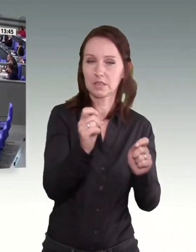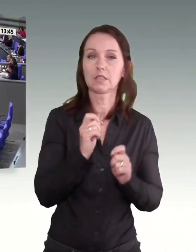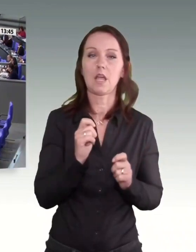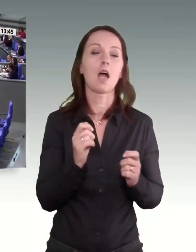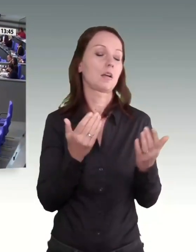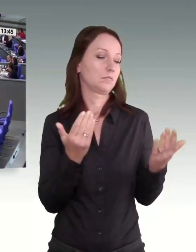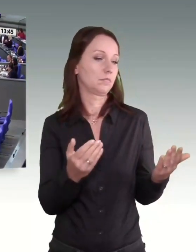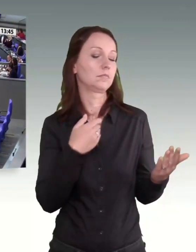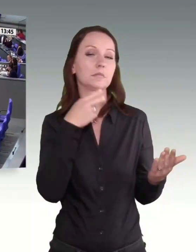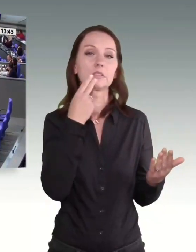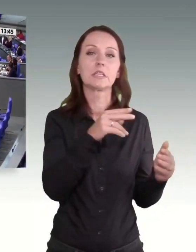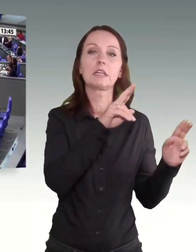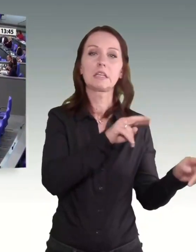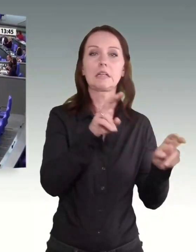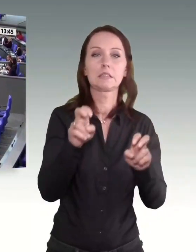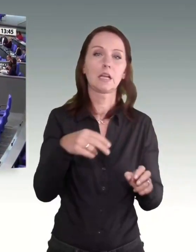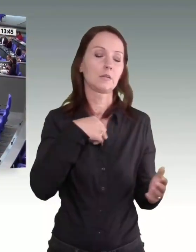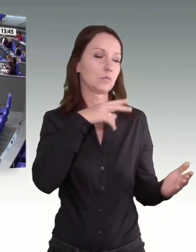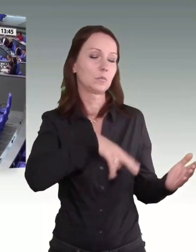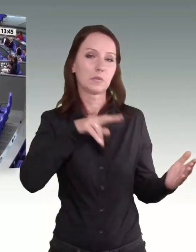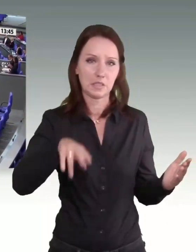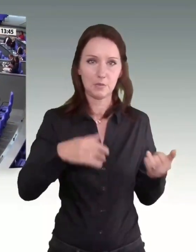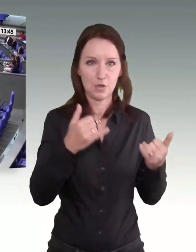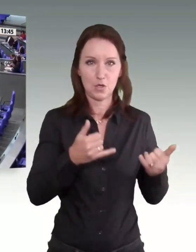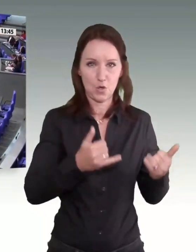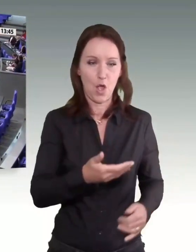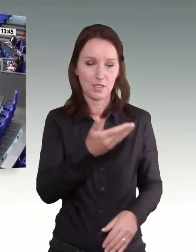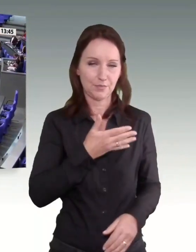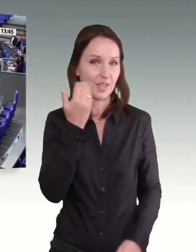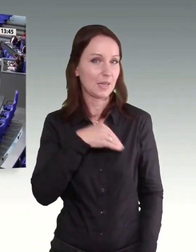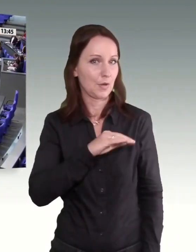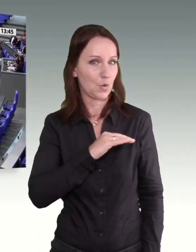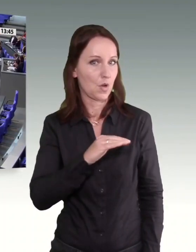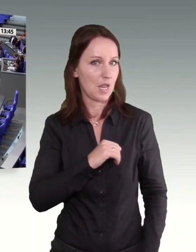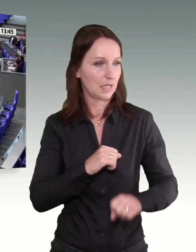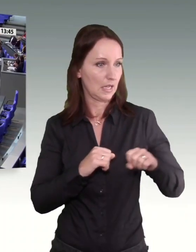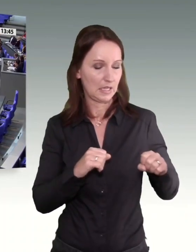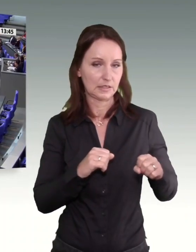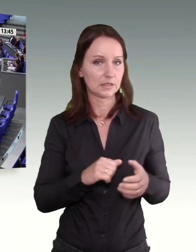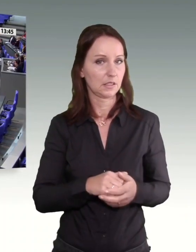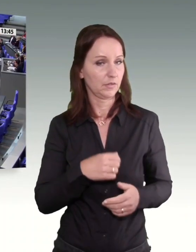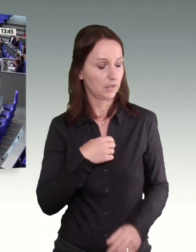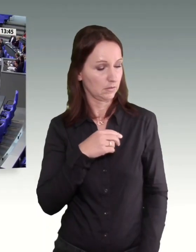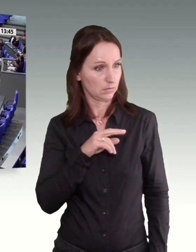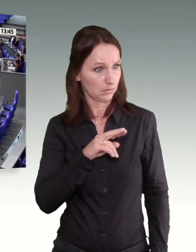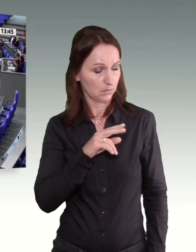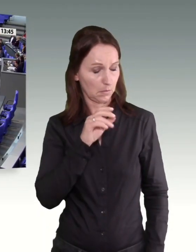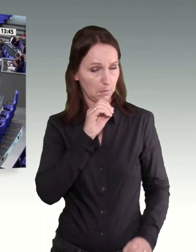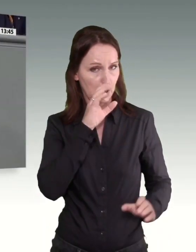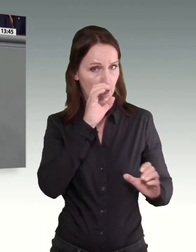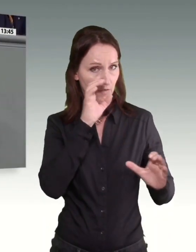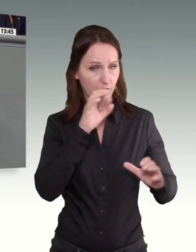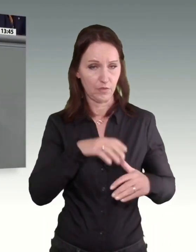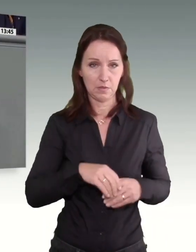eines der beiden Anträge, die Sie heute hier eingebracht haben, liebe Kolleginnen und Kollegen der Linken, habe ich meinen Augen nicht getraut. Selbstständige